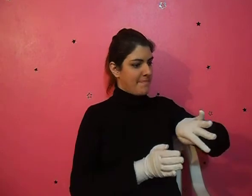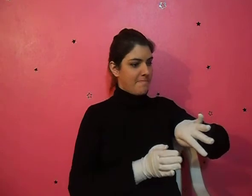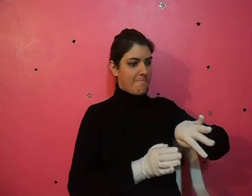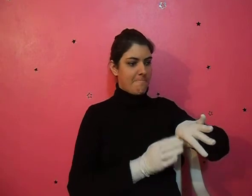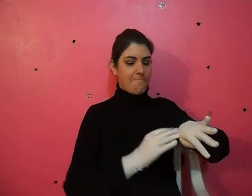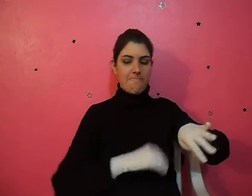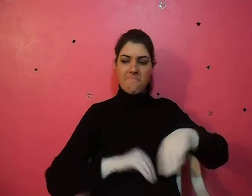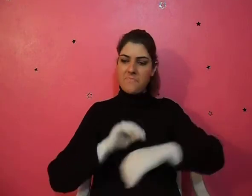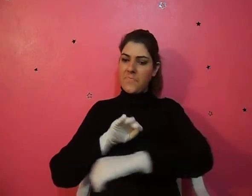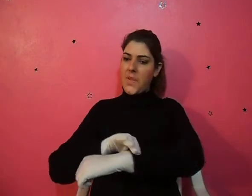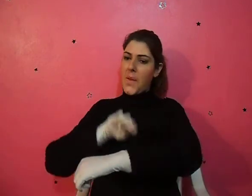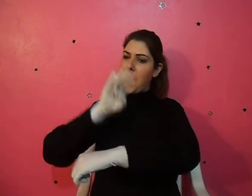Amém.